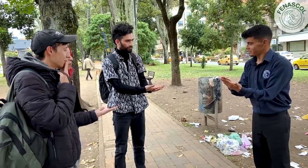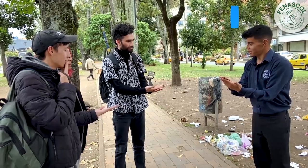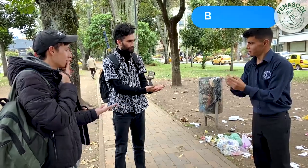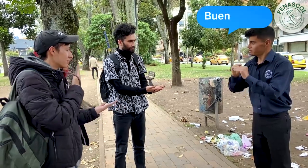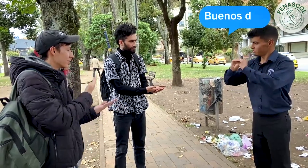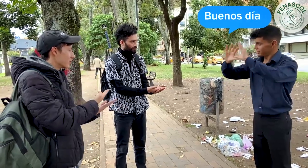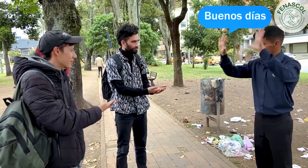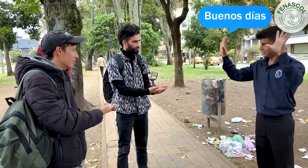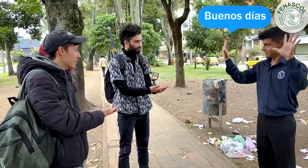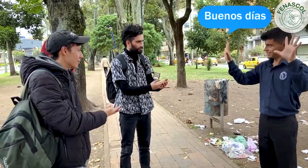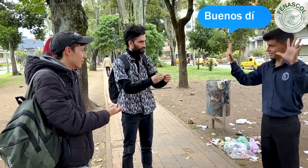¡Buenos días!